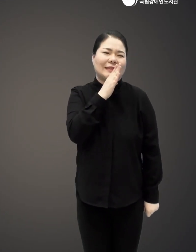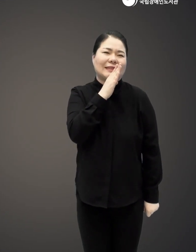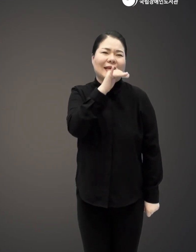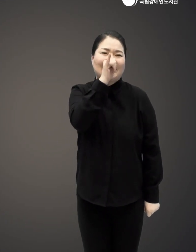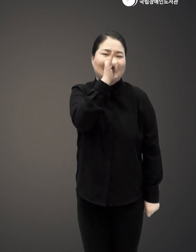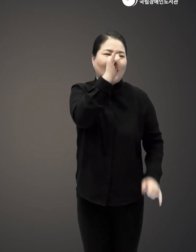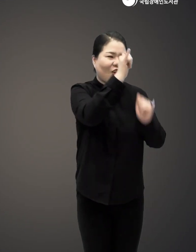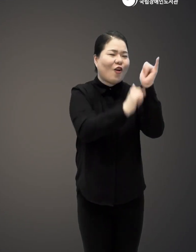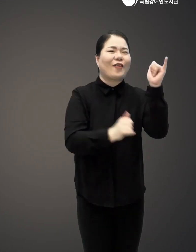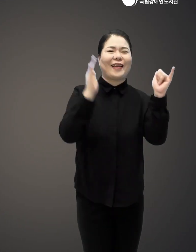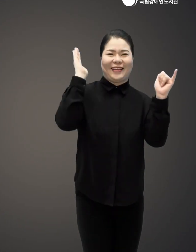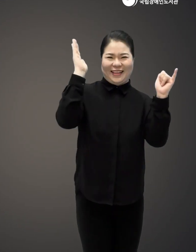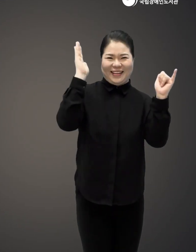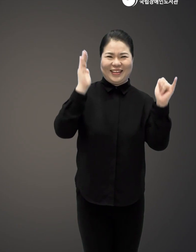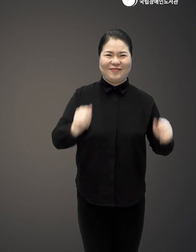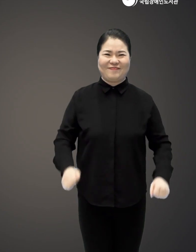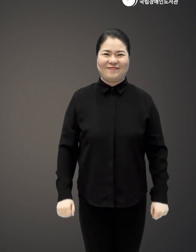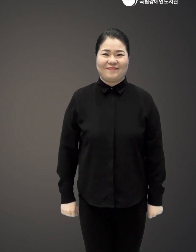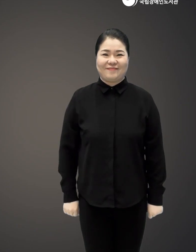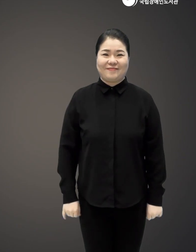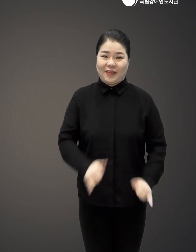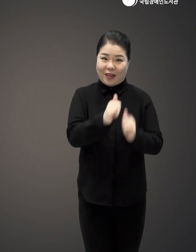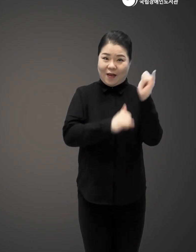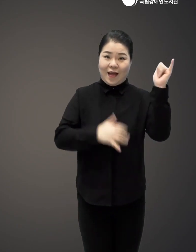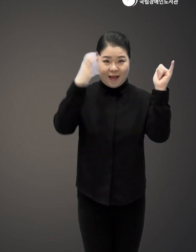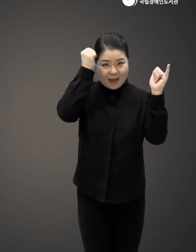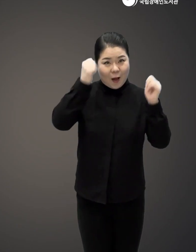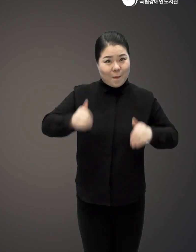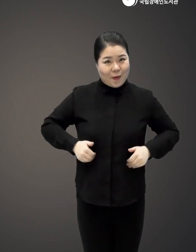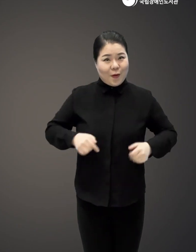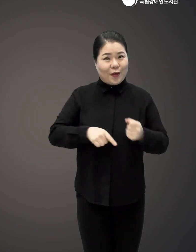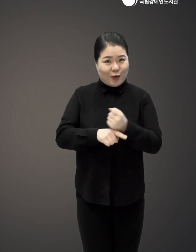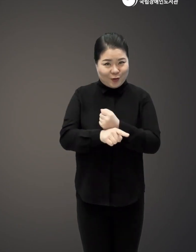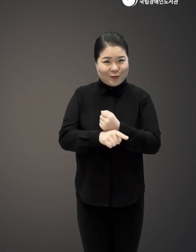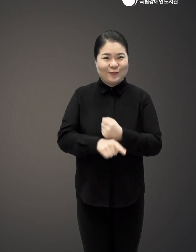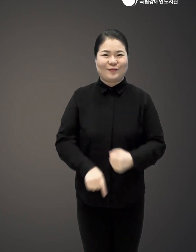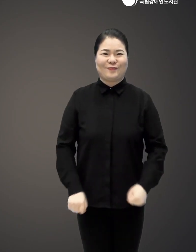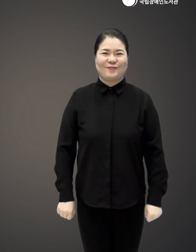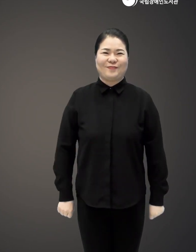존재했던 역사의 현장 그 시간을 기억해야 하는 이유